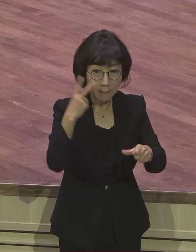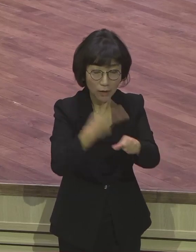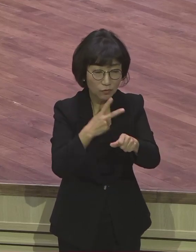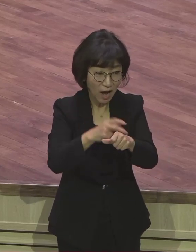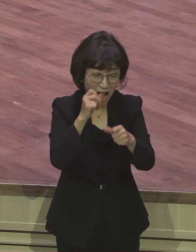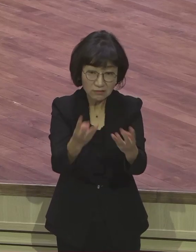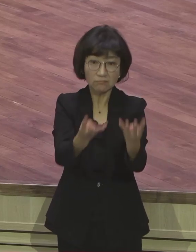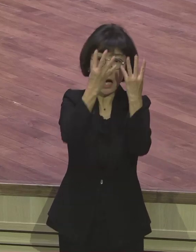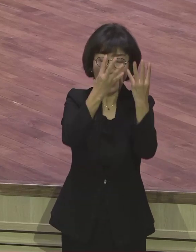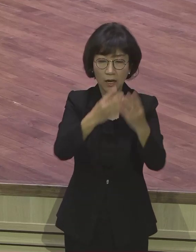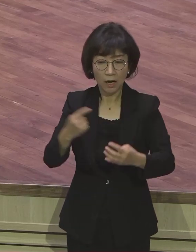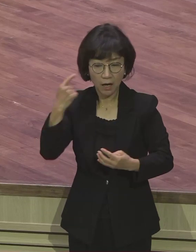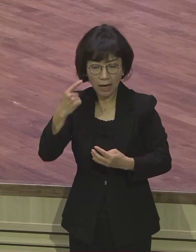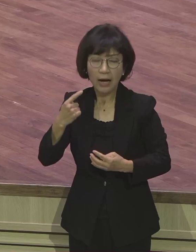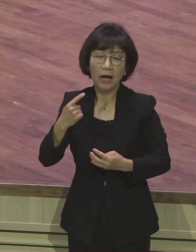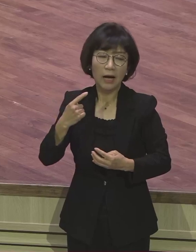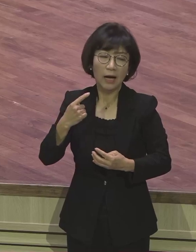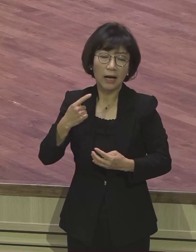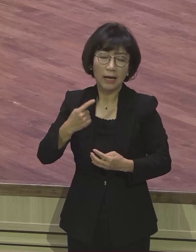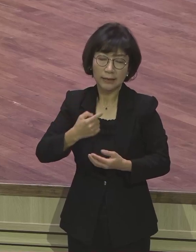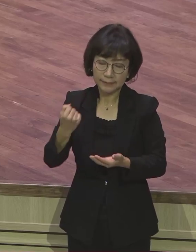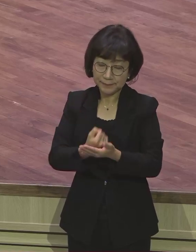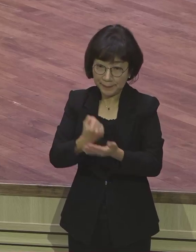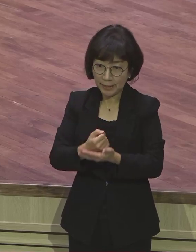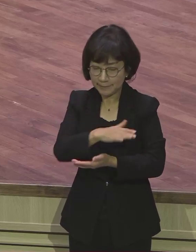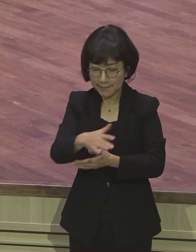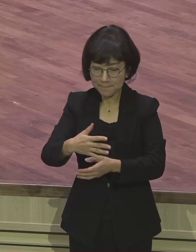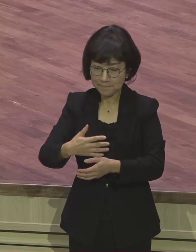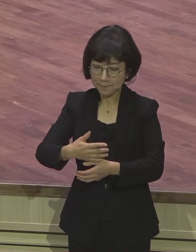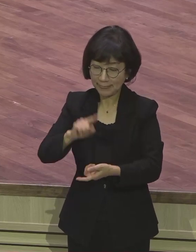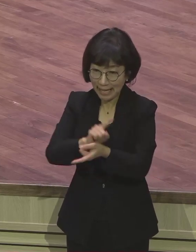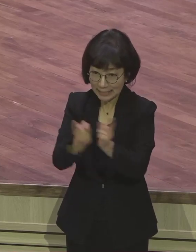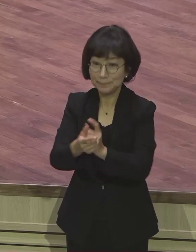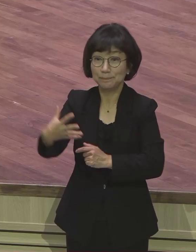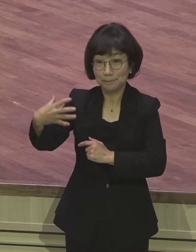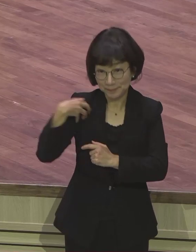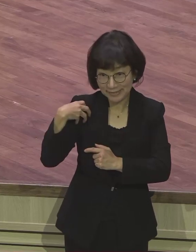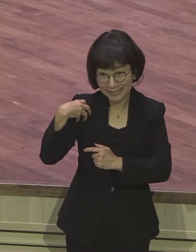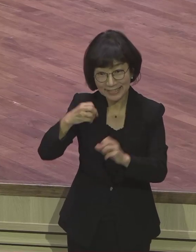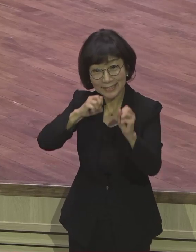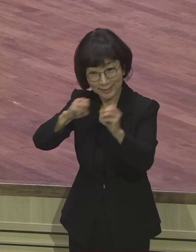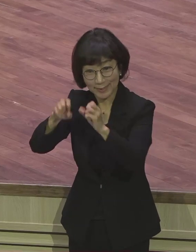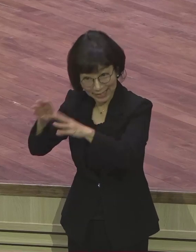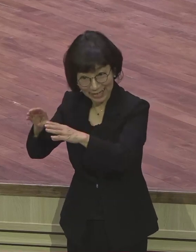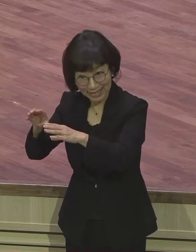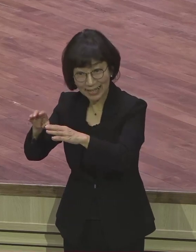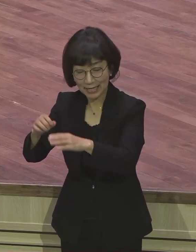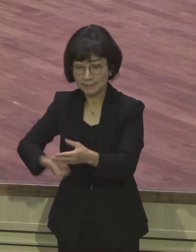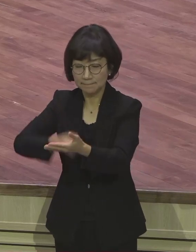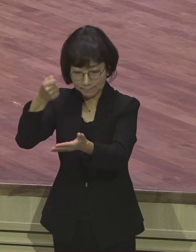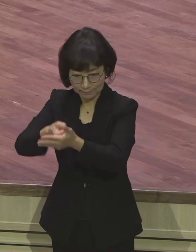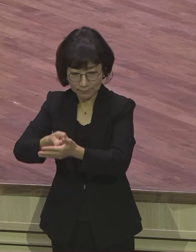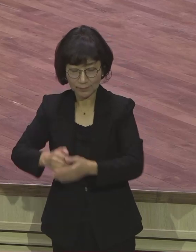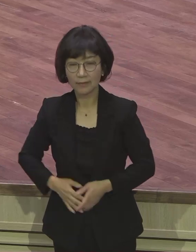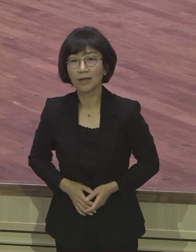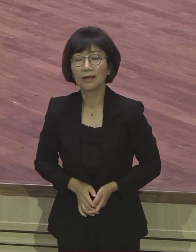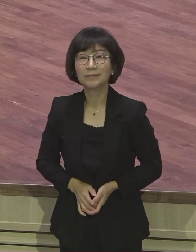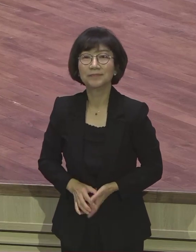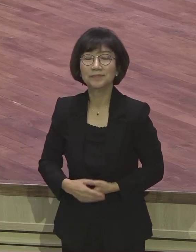그때도 막 복음이 굉장히 우호죽순으로 일어났지만 실제로 바울 통해서 세계보험이 되기 때문에 바울만